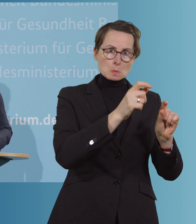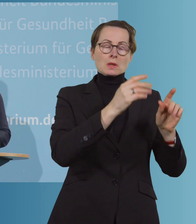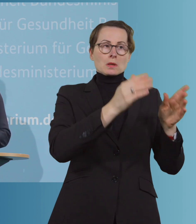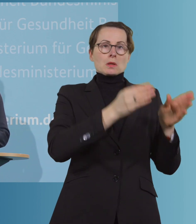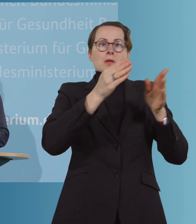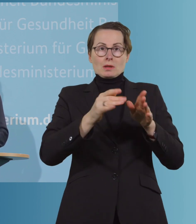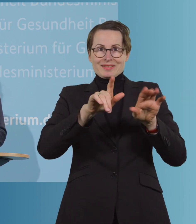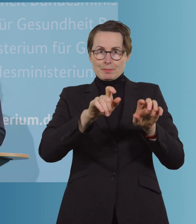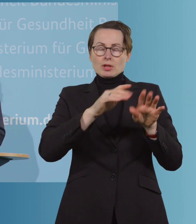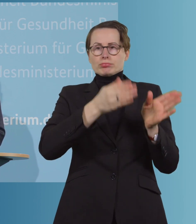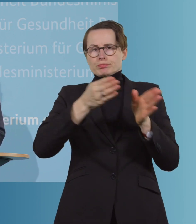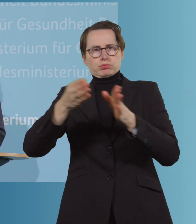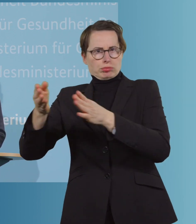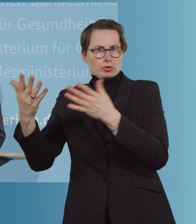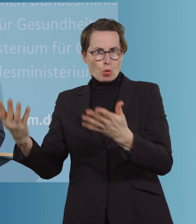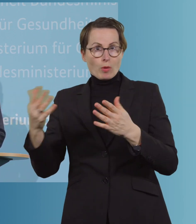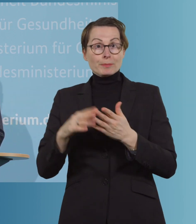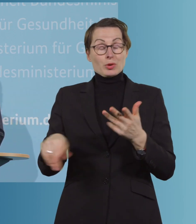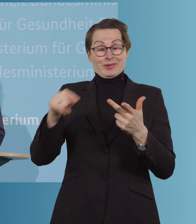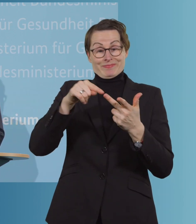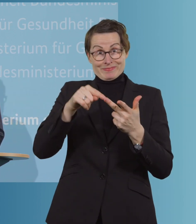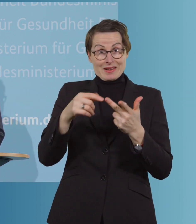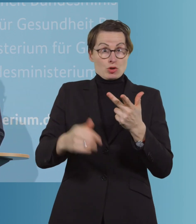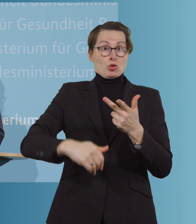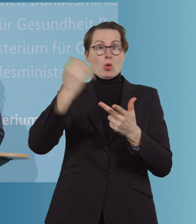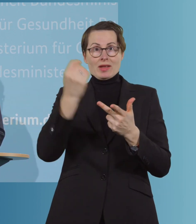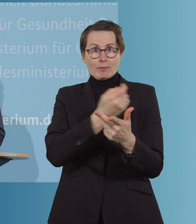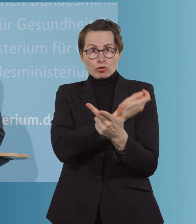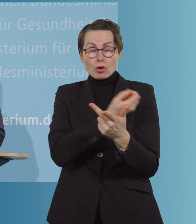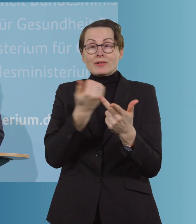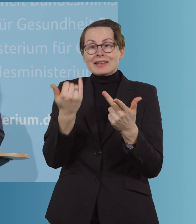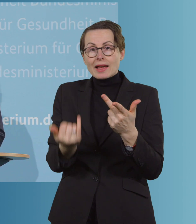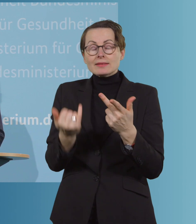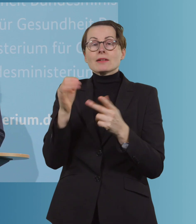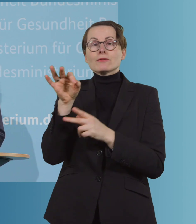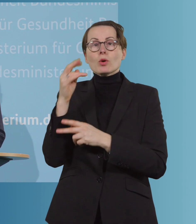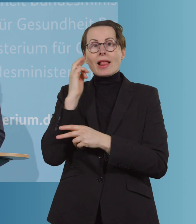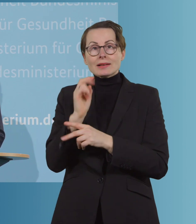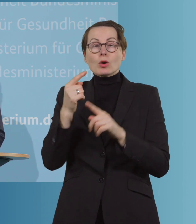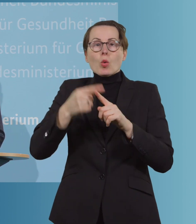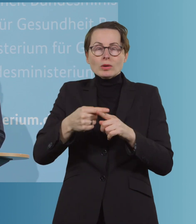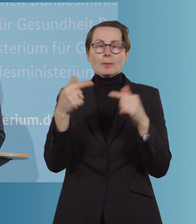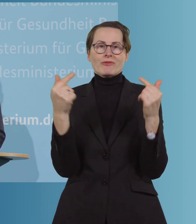mit diesem neuen Impfstoff von AstraZeneca können wir Ältere und Pflegekräfte schneller schützen.